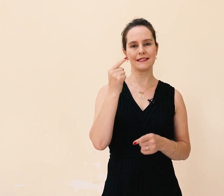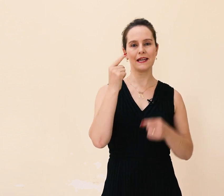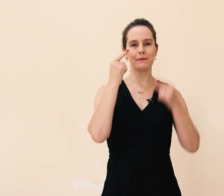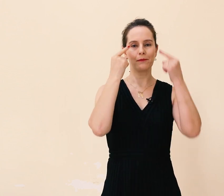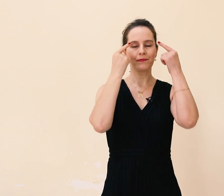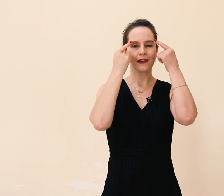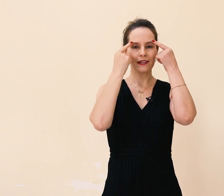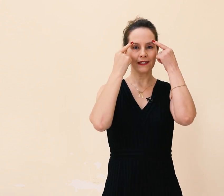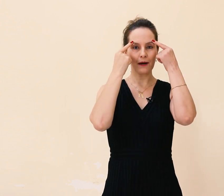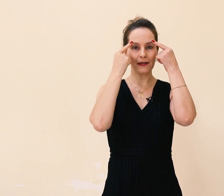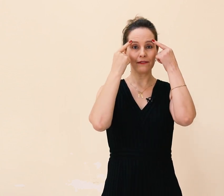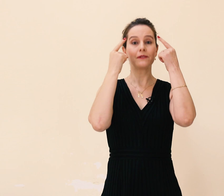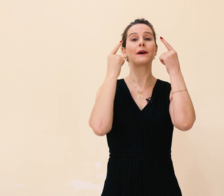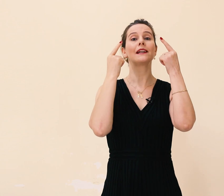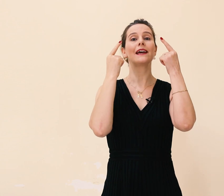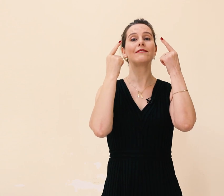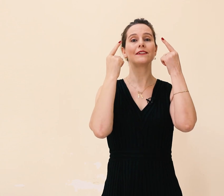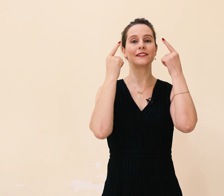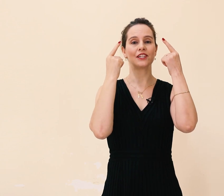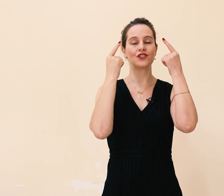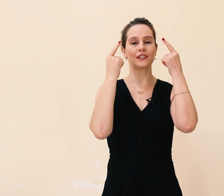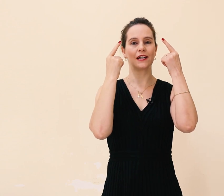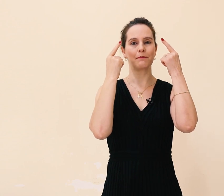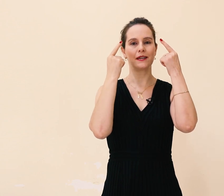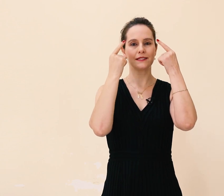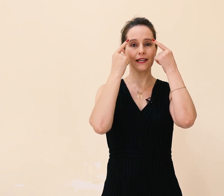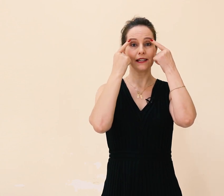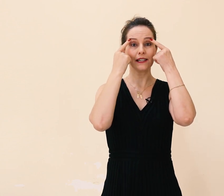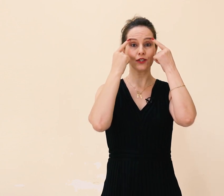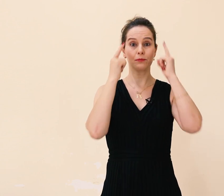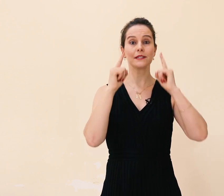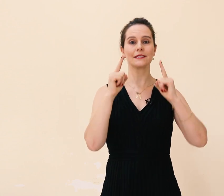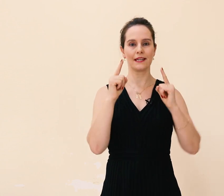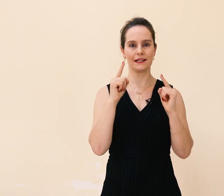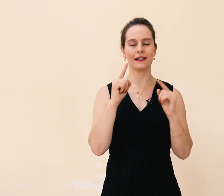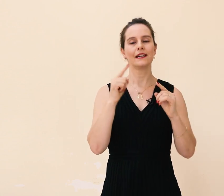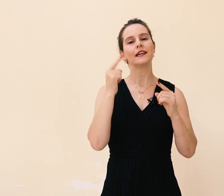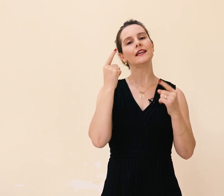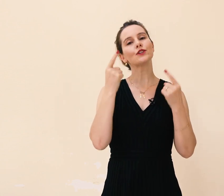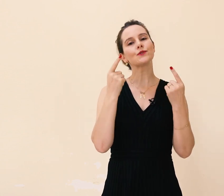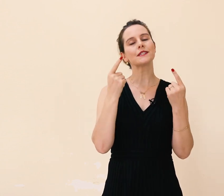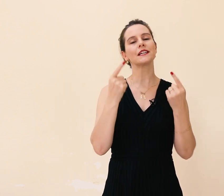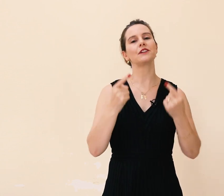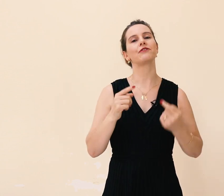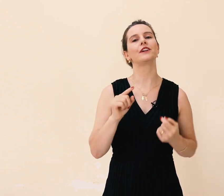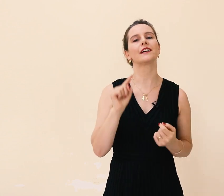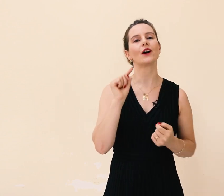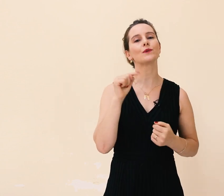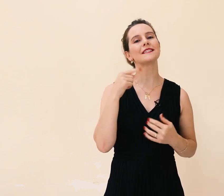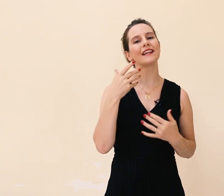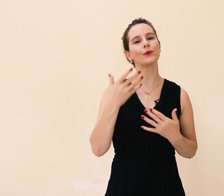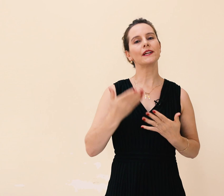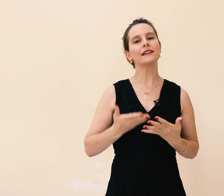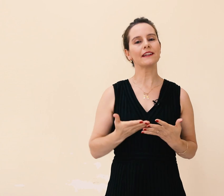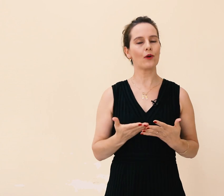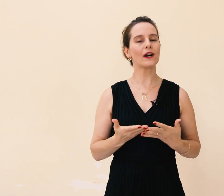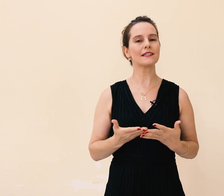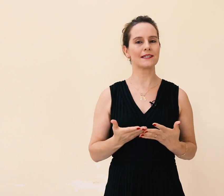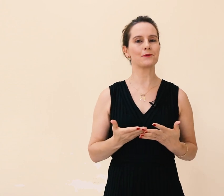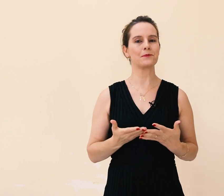Percebam que dá uma leve levantadinha na cabeça e na sobrancelha. Isso significa o sinal de interrogação,